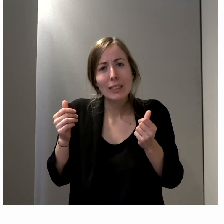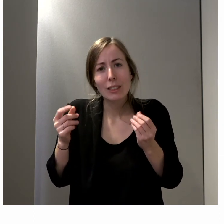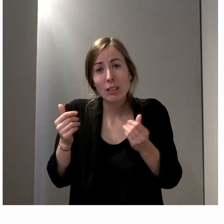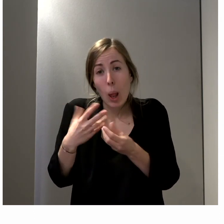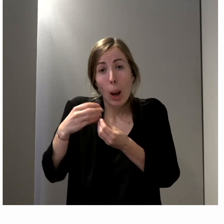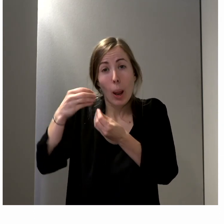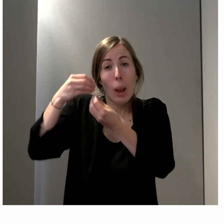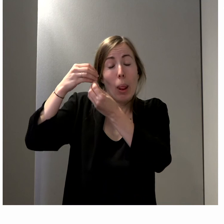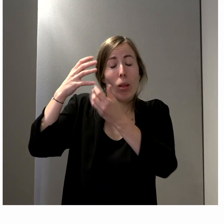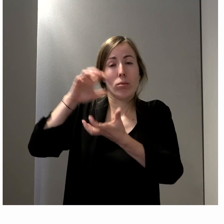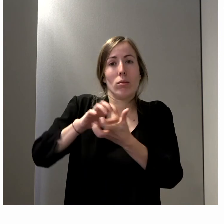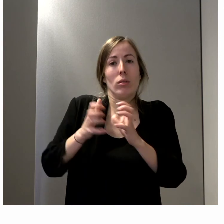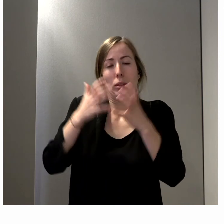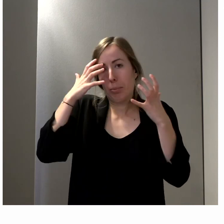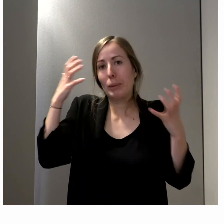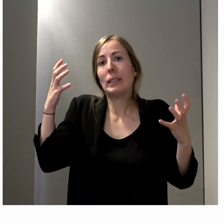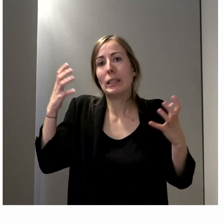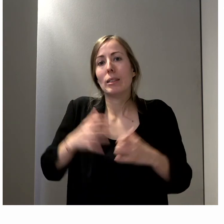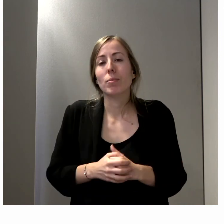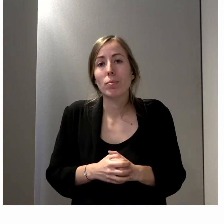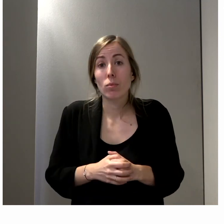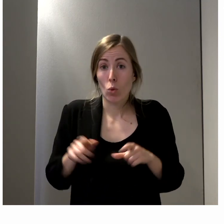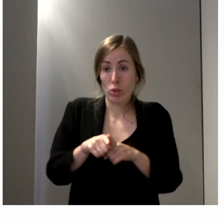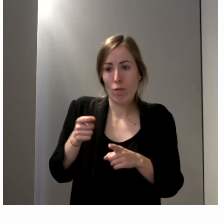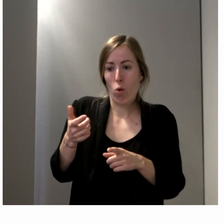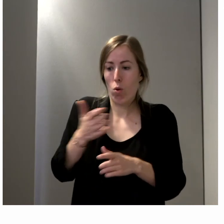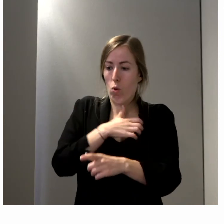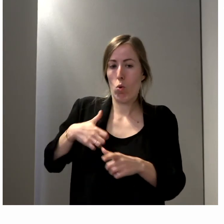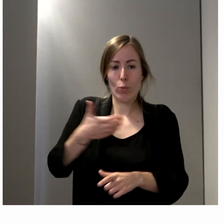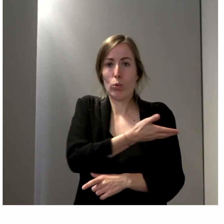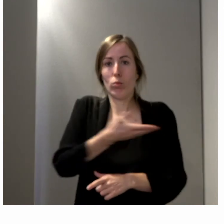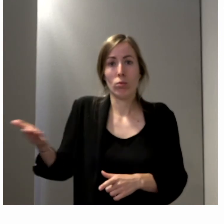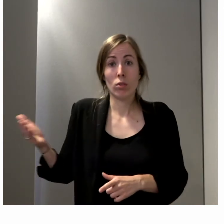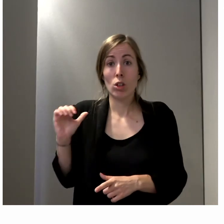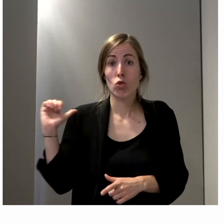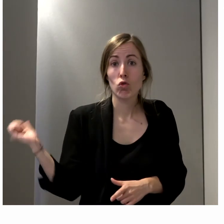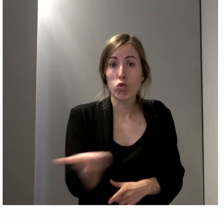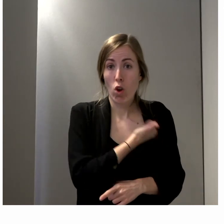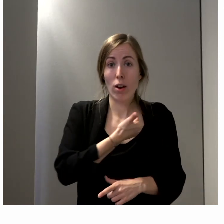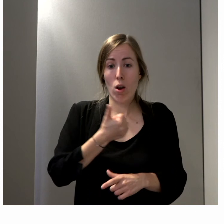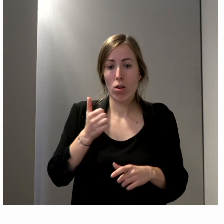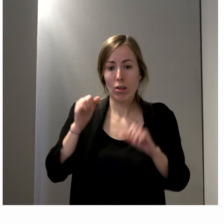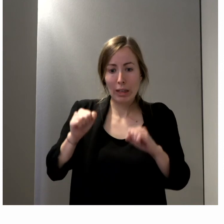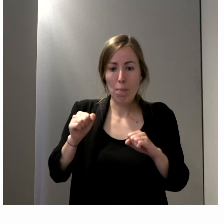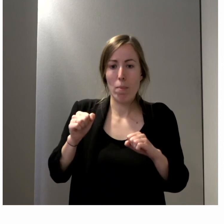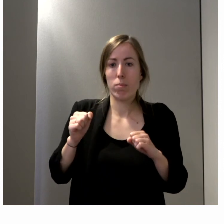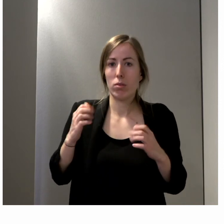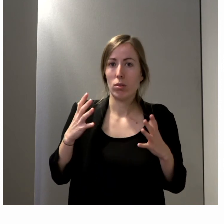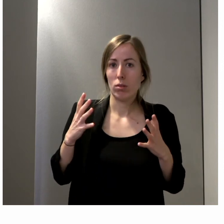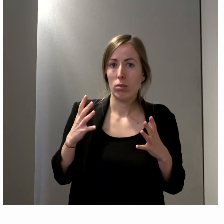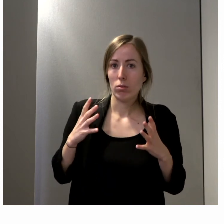en plus et puis aussi donner les moyens aux communes de bien mettre l'ensemble de leurs dispositifs